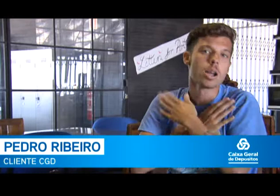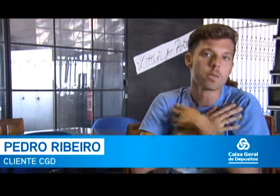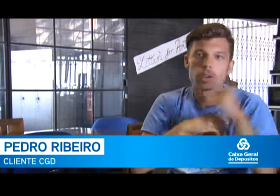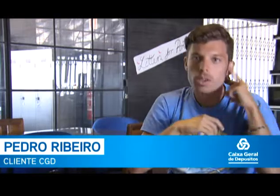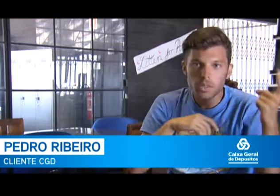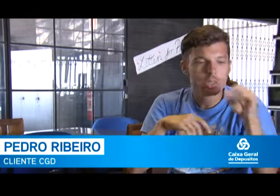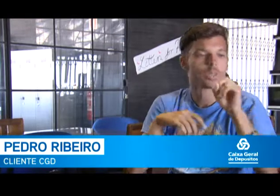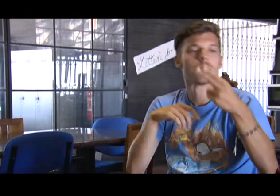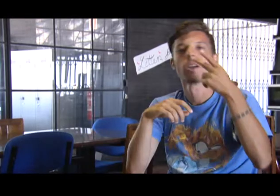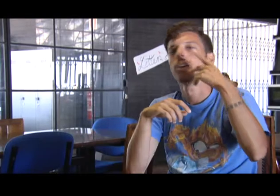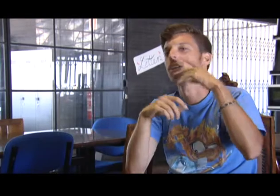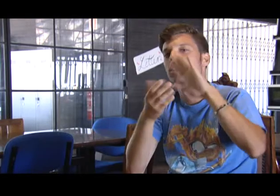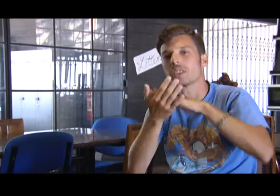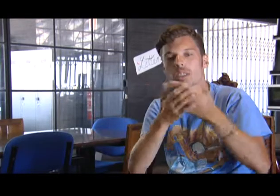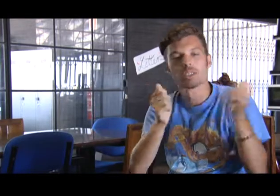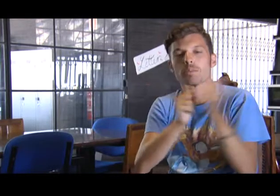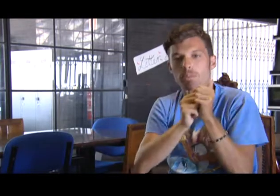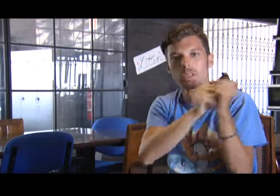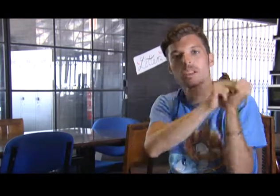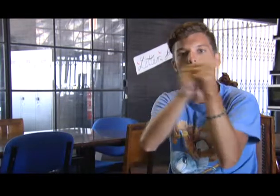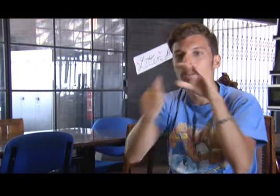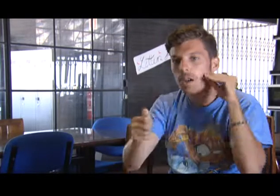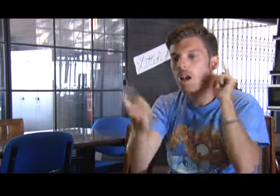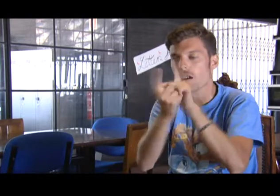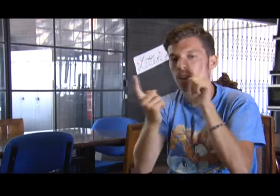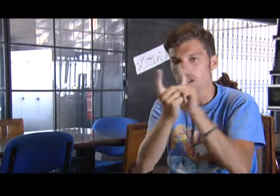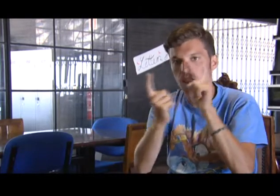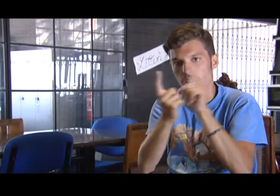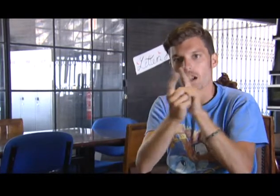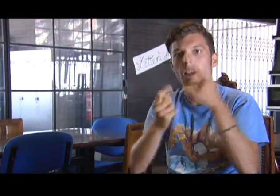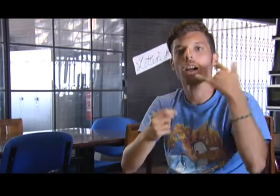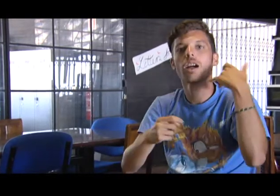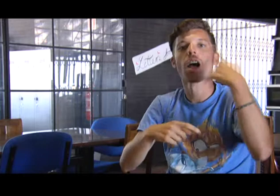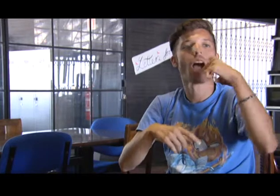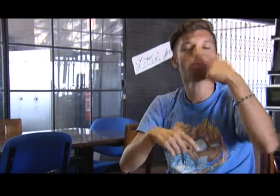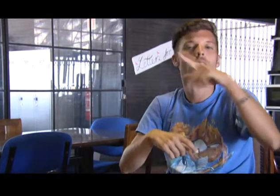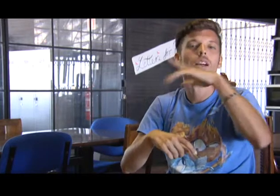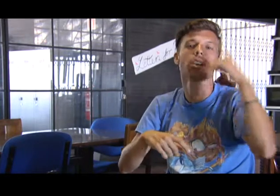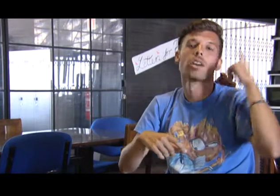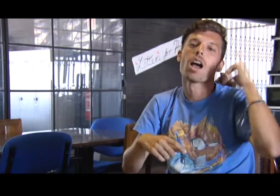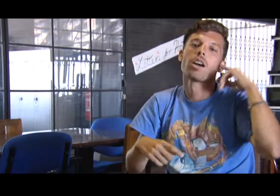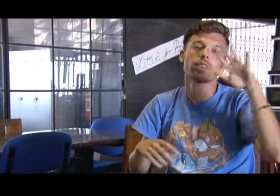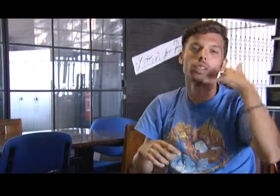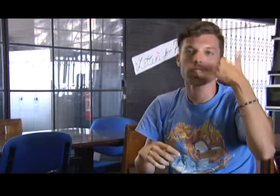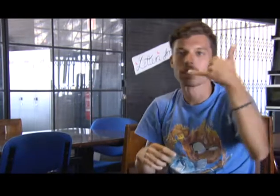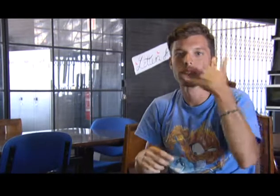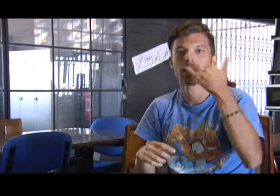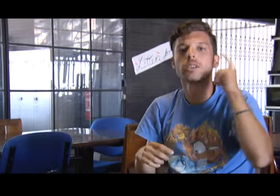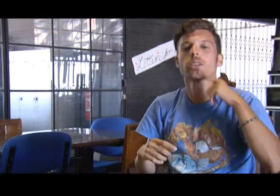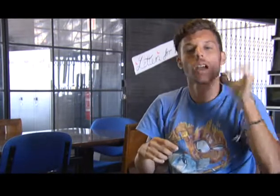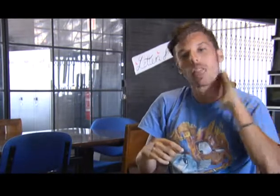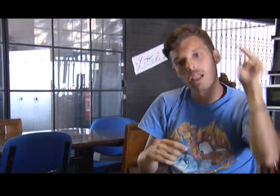Antigamente, tínhamos que levar a família, os amigos ouvintes, um intérprete para ir ao banco de caixas de apósitos para atendimento.